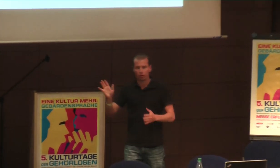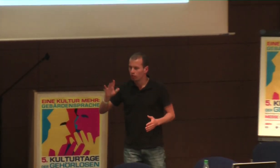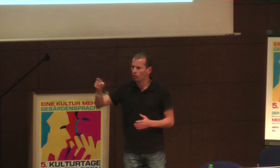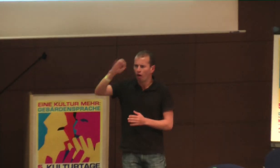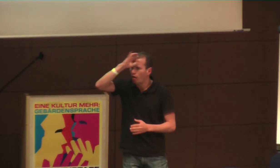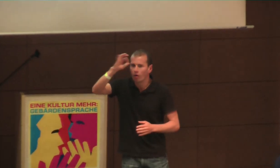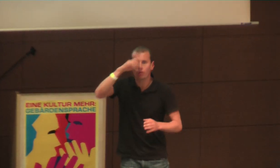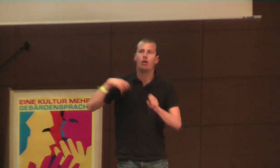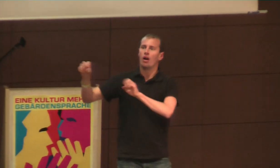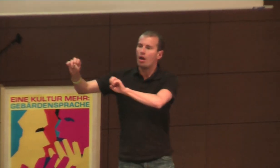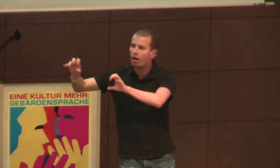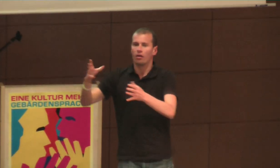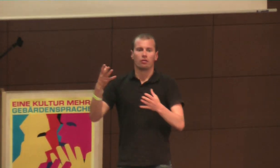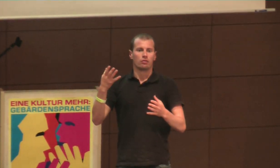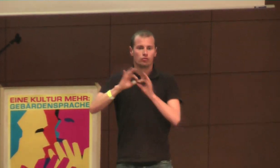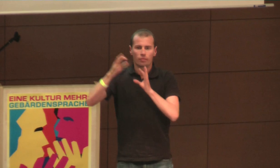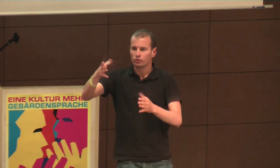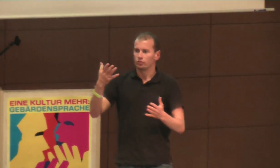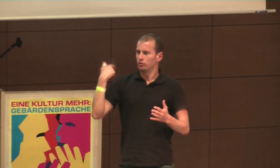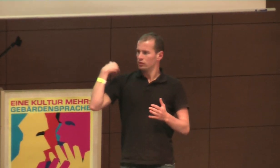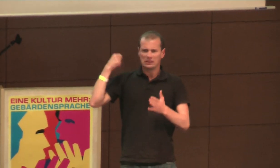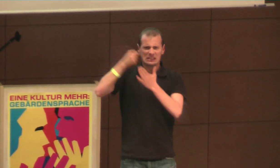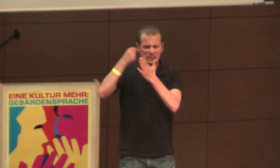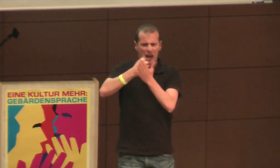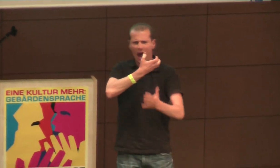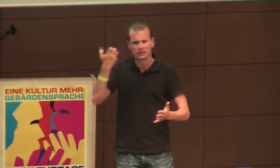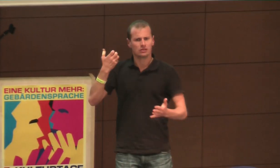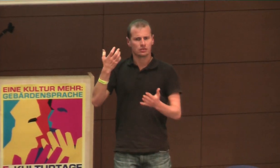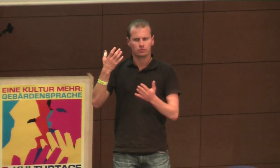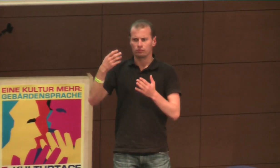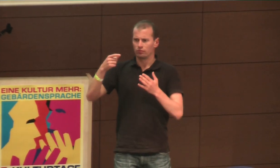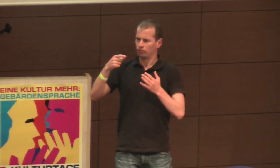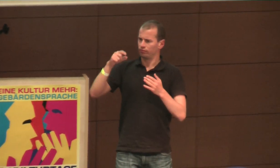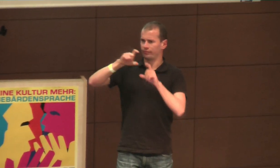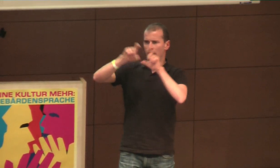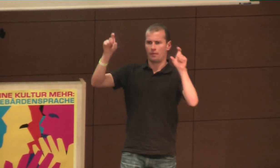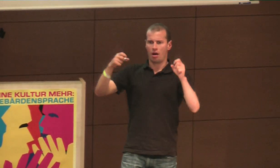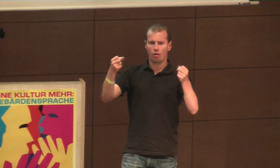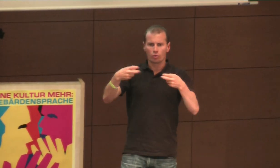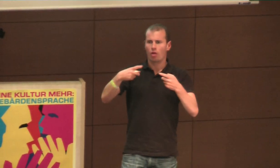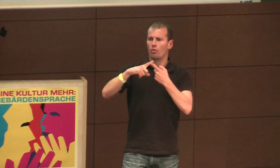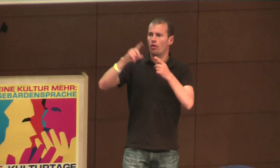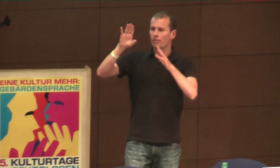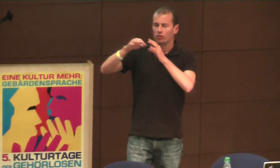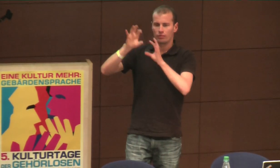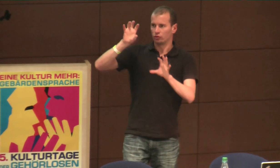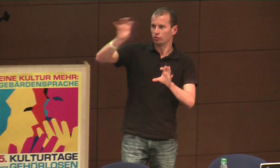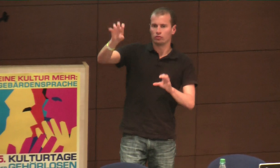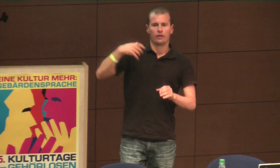Das war gar nicht so einfach. natürlich viele Leute, auf die ich da gestoßen bin, in der politischen Anfassung, gar keine Ahnung, nach der Überflüssigkeit hier